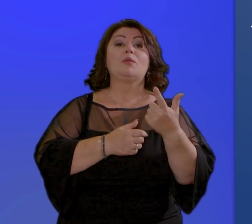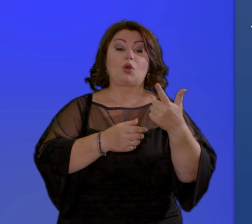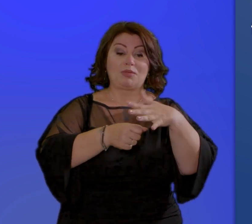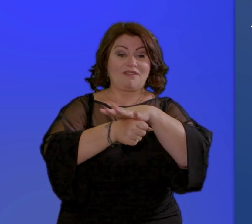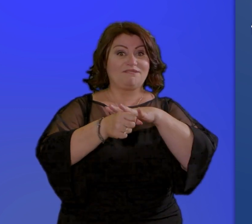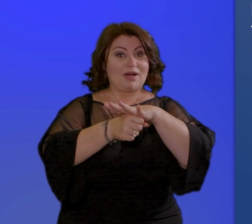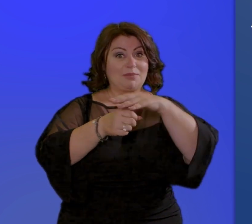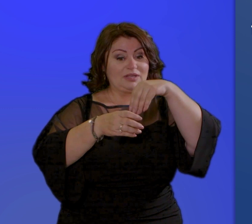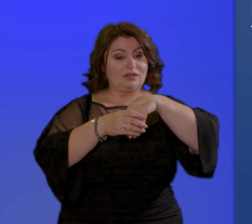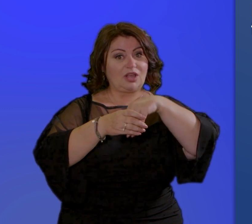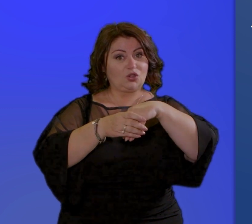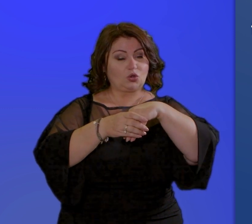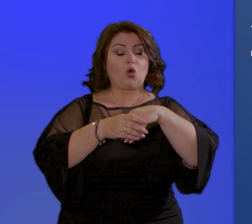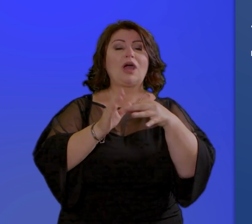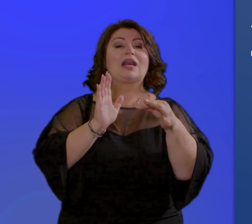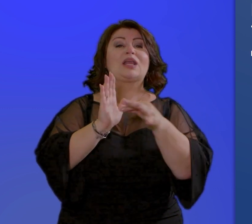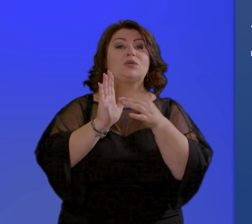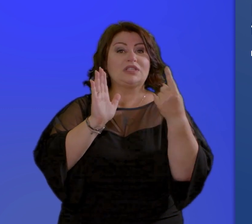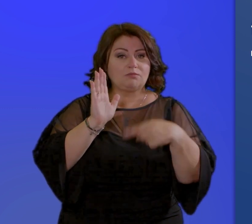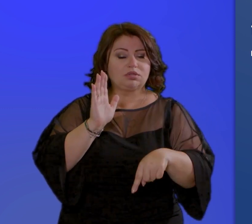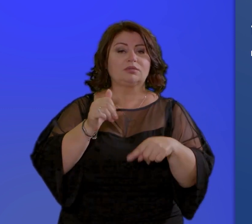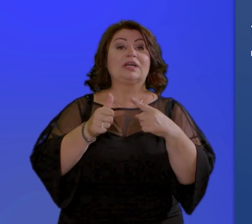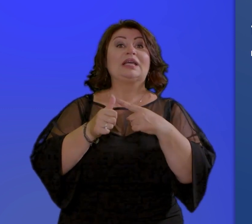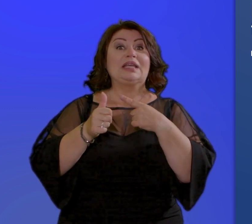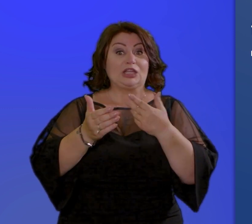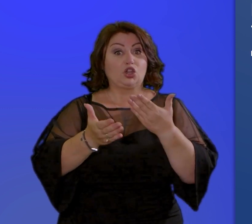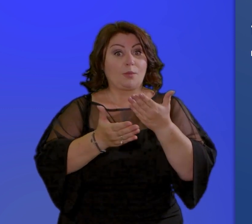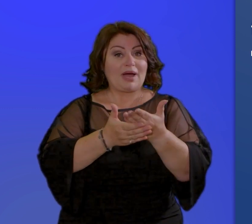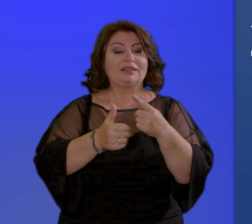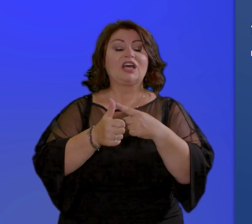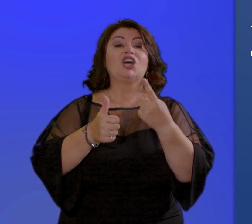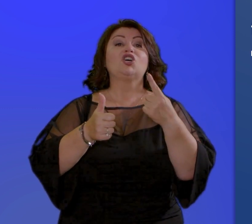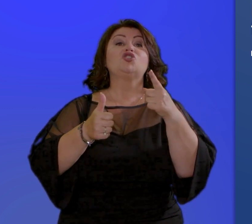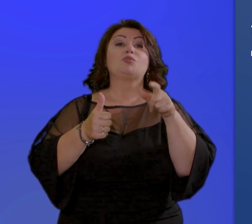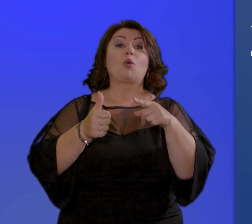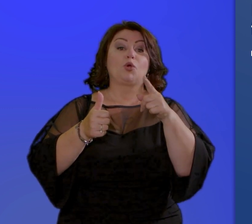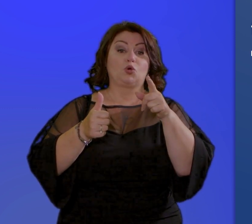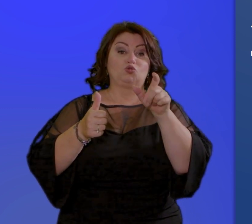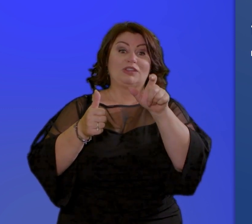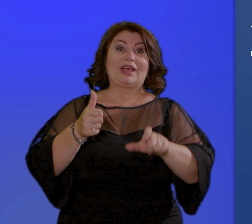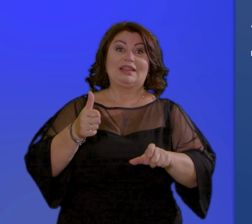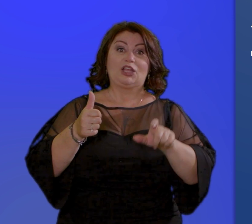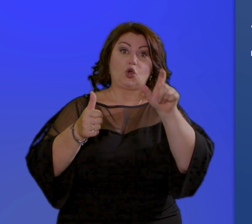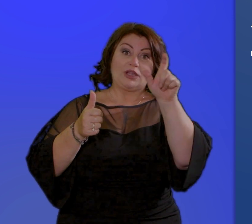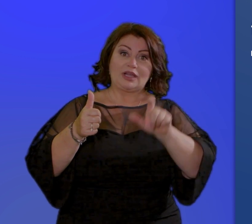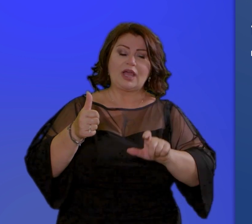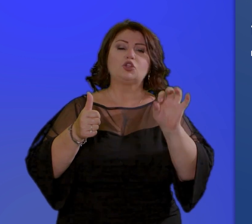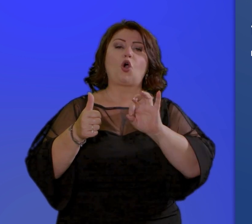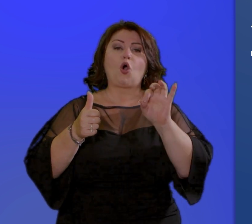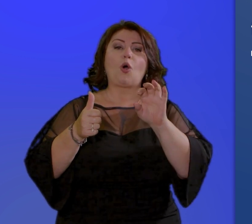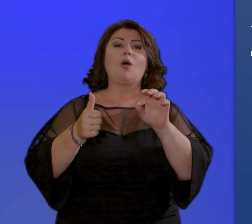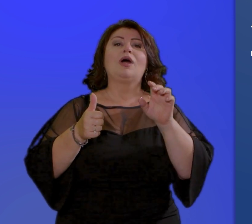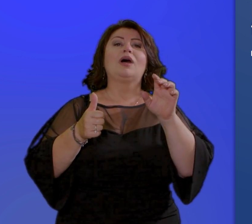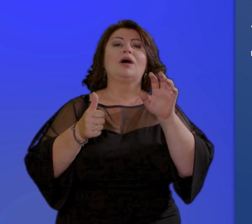seguenti requisiti il richiedente deve essere cittadino italiano o di un paese dell'unione europea